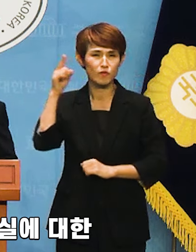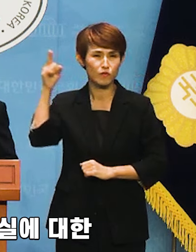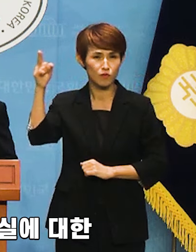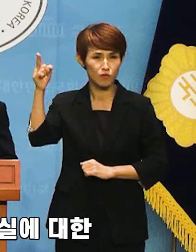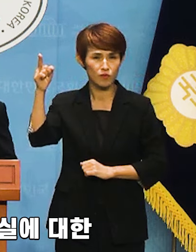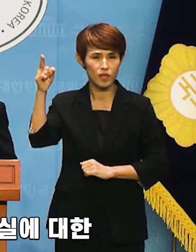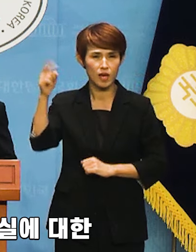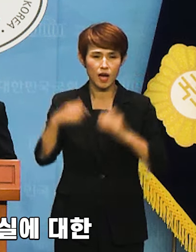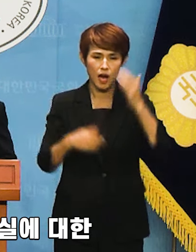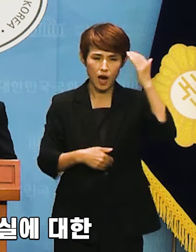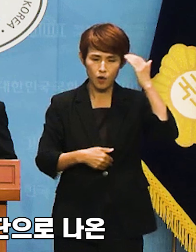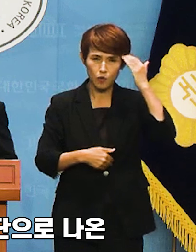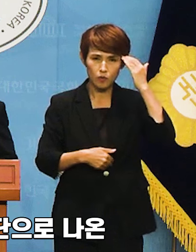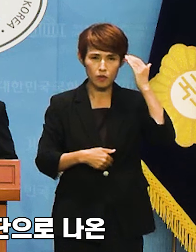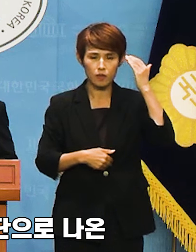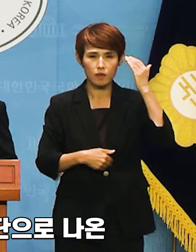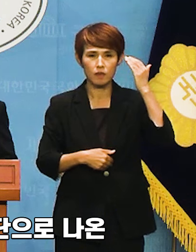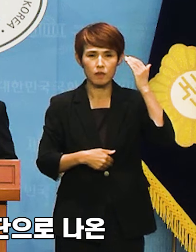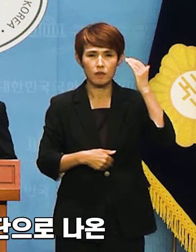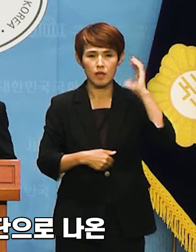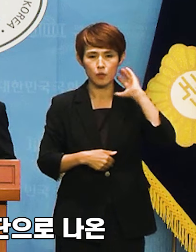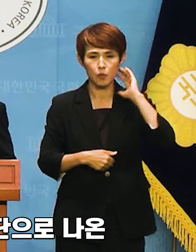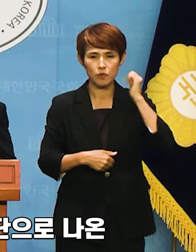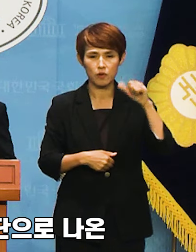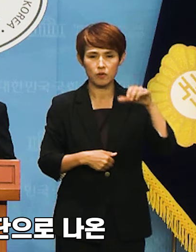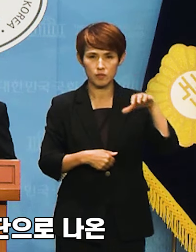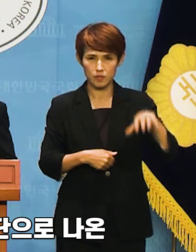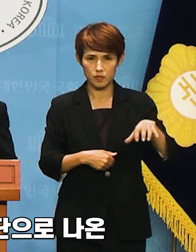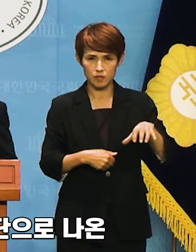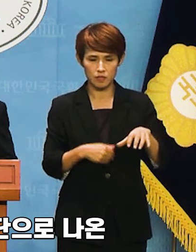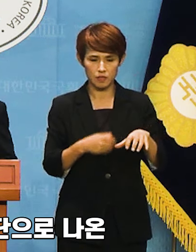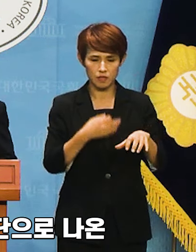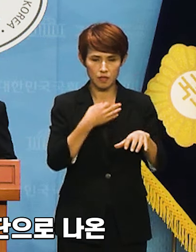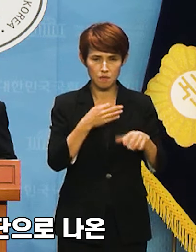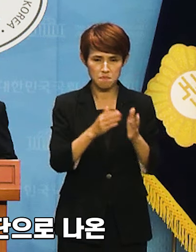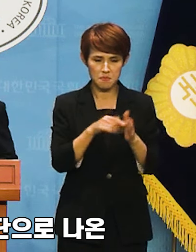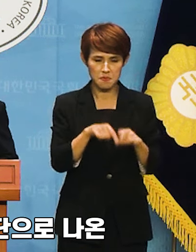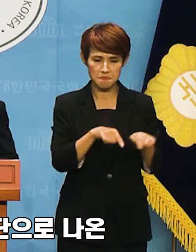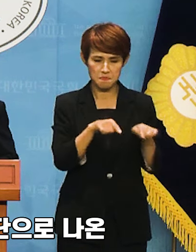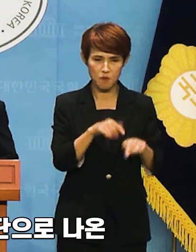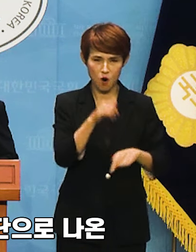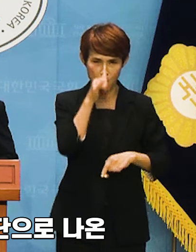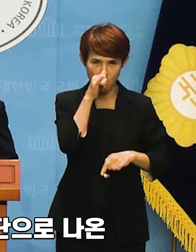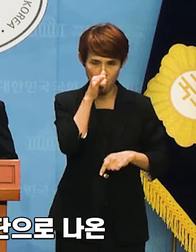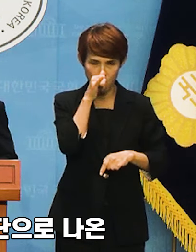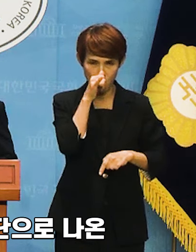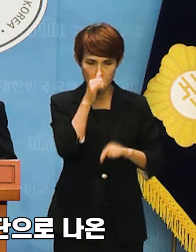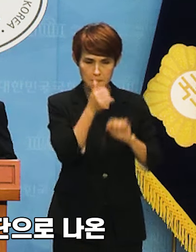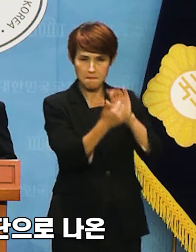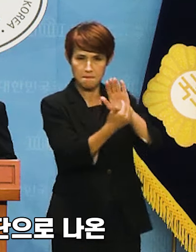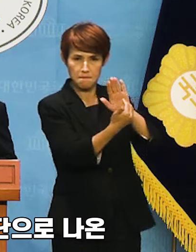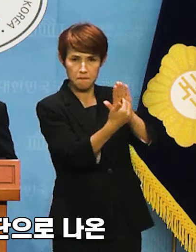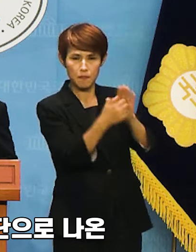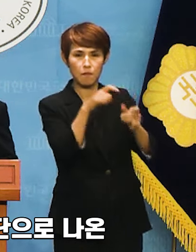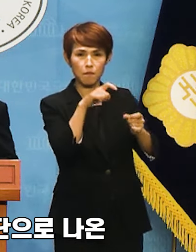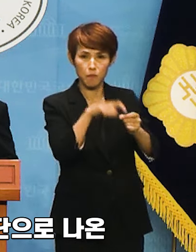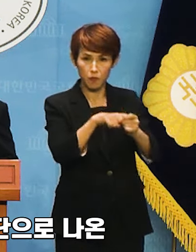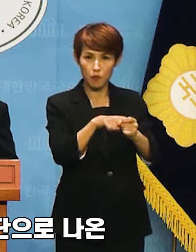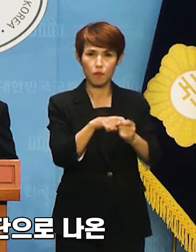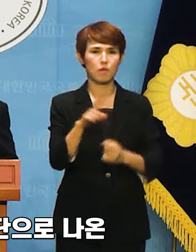한국 대통령실에 대한 도청에 대한 방어수단으로 나온 이